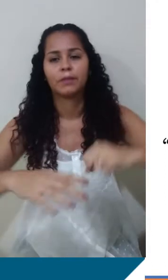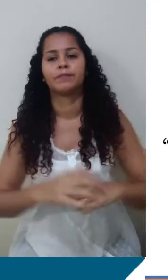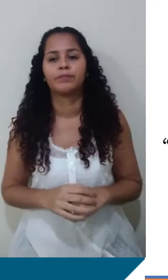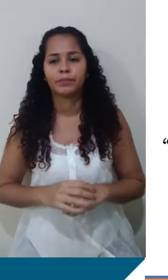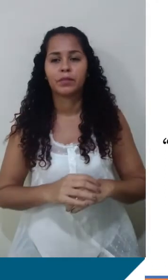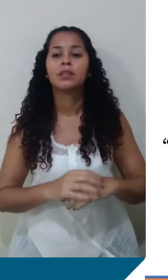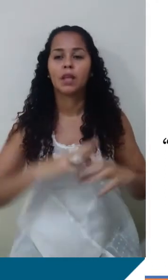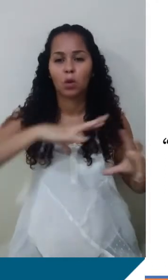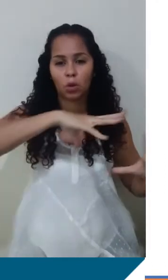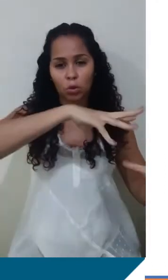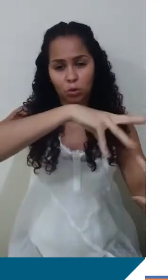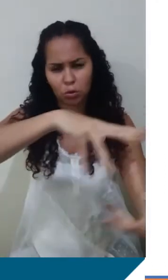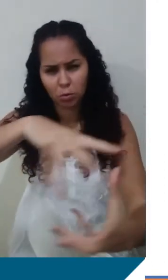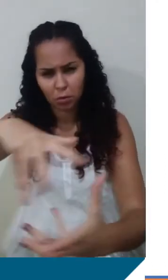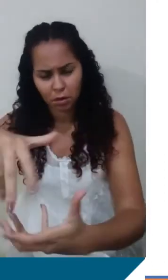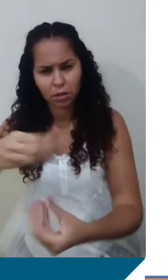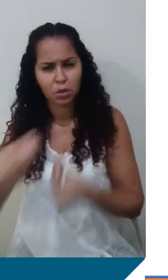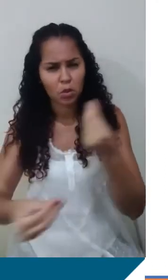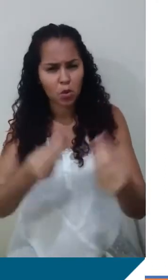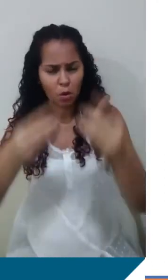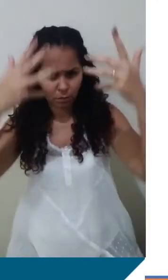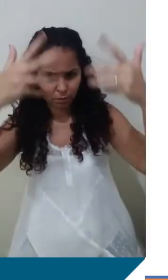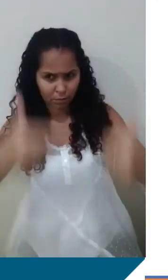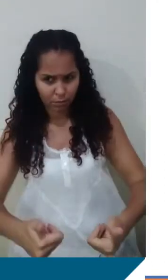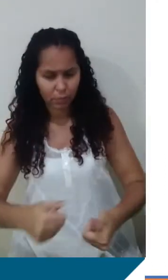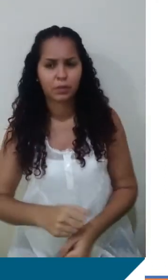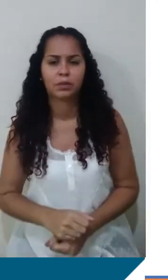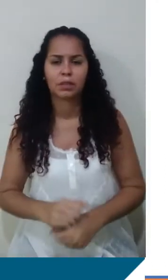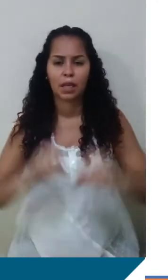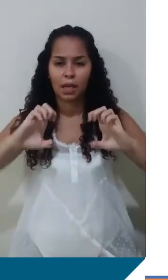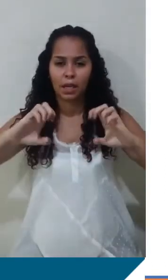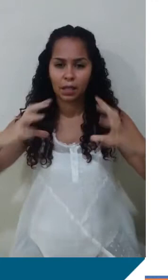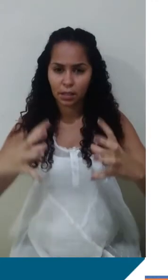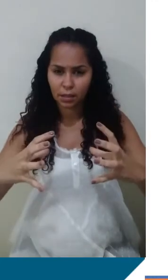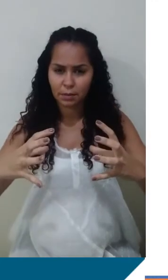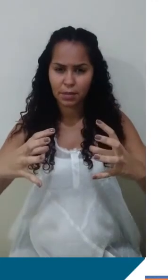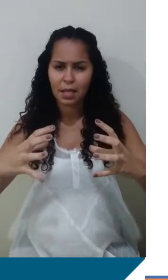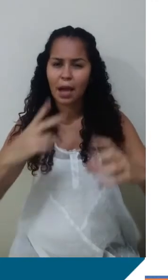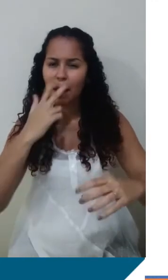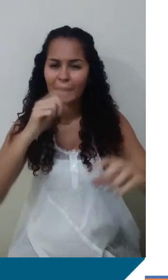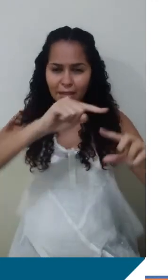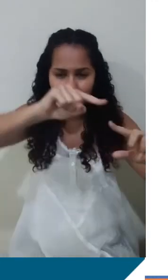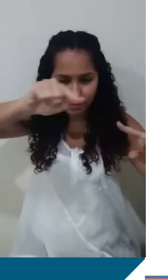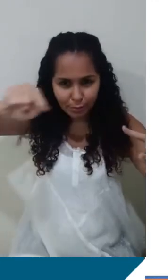focos da elipse. Então, vamos com calma. Elipse. Parece-se oval, elipse.